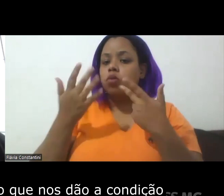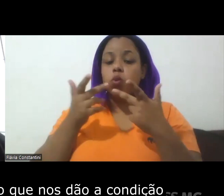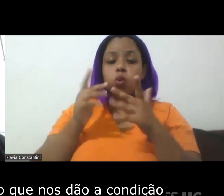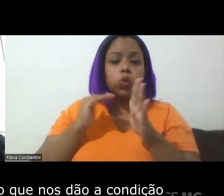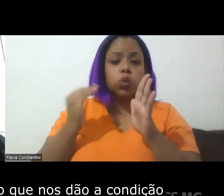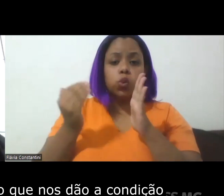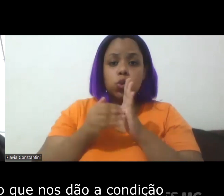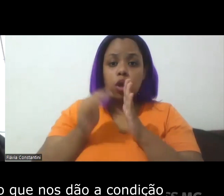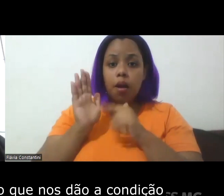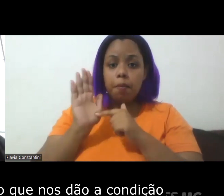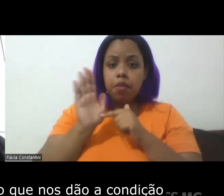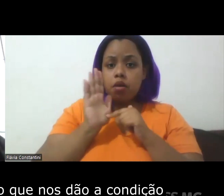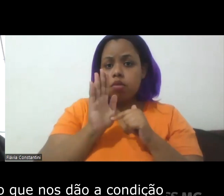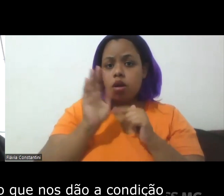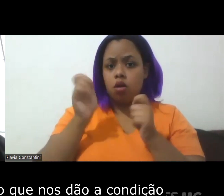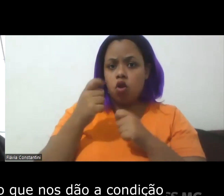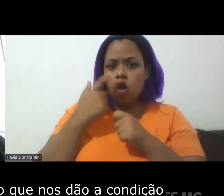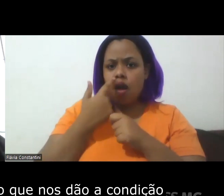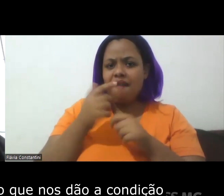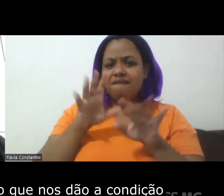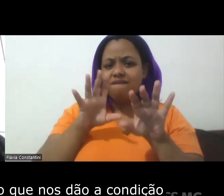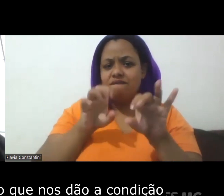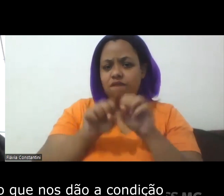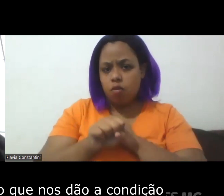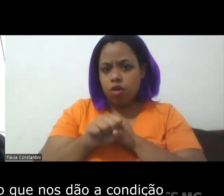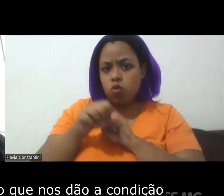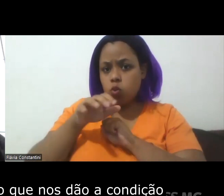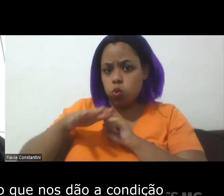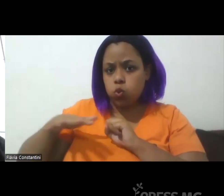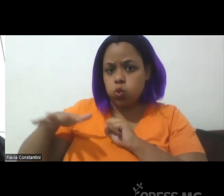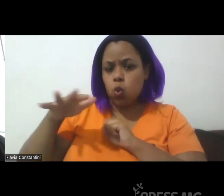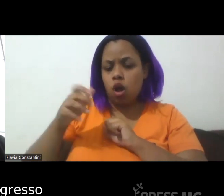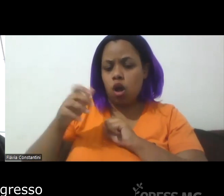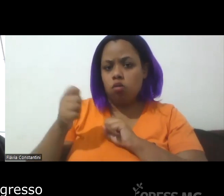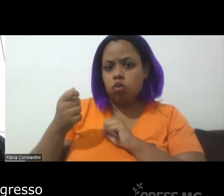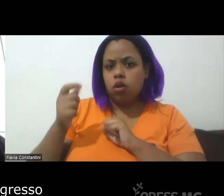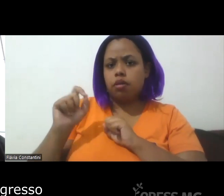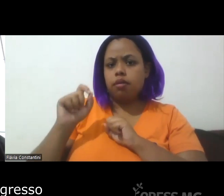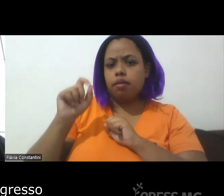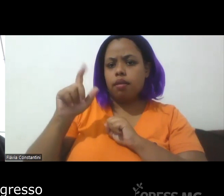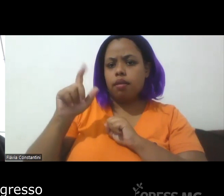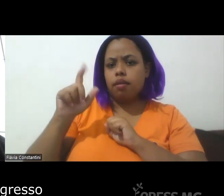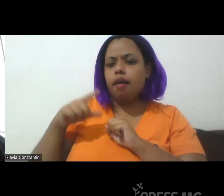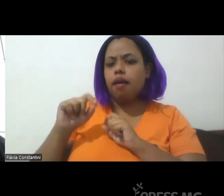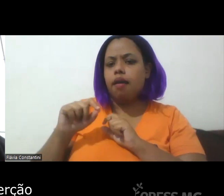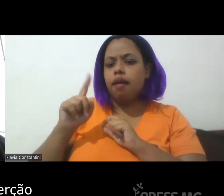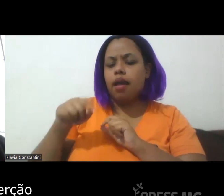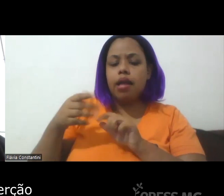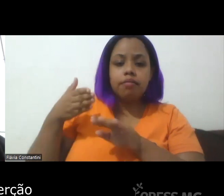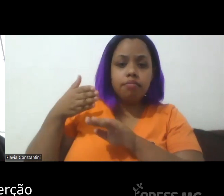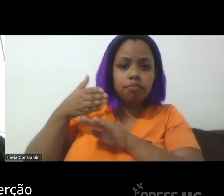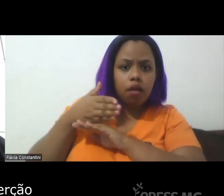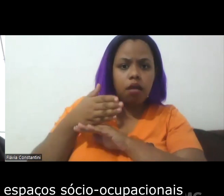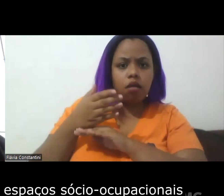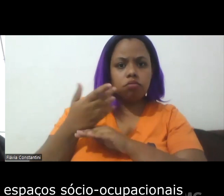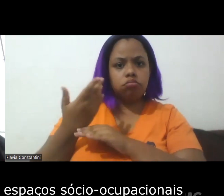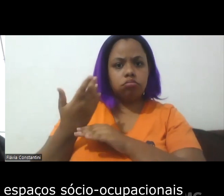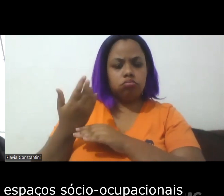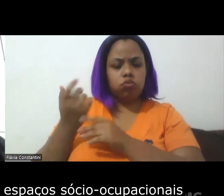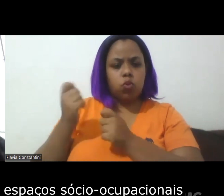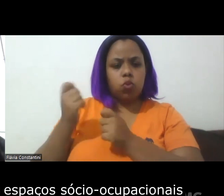aquele núcleo formativo que nos dão a condição de ingresso, inserção,